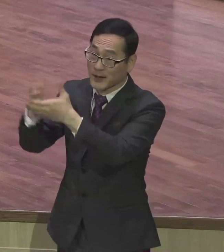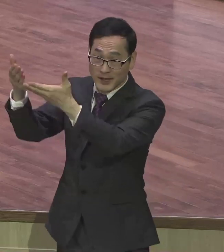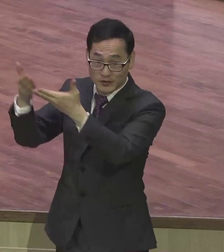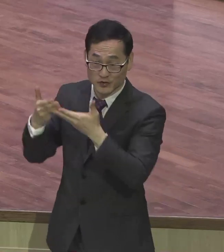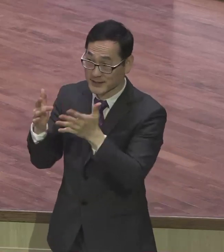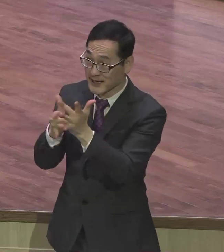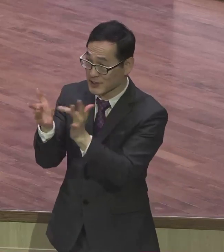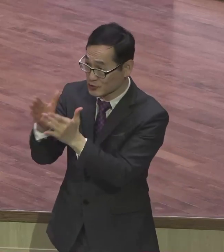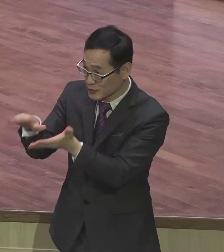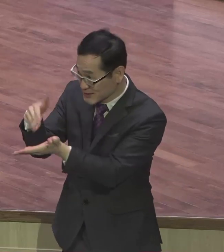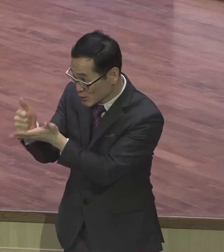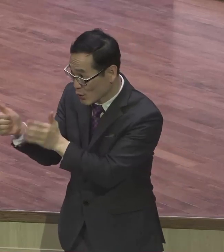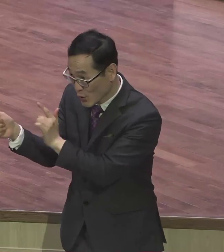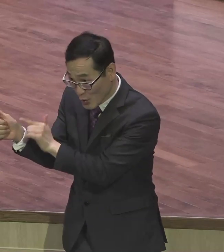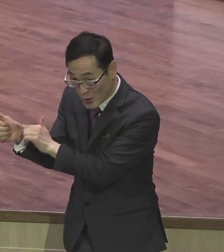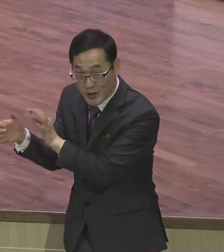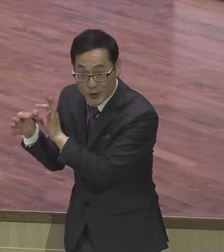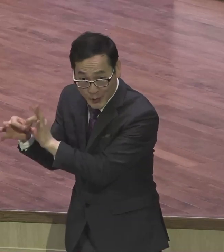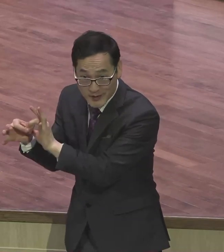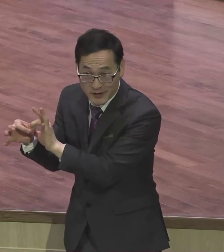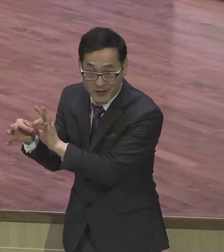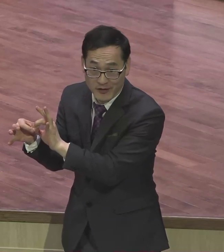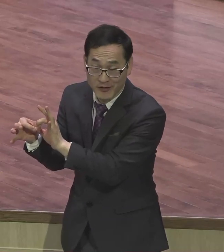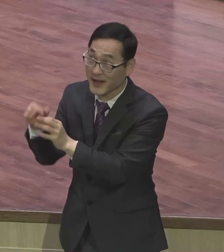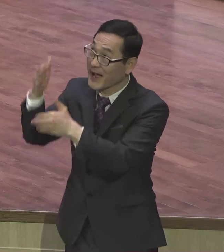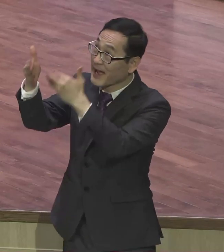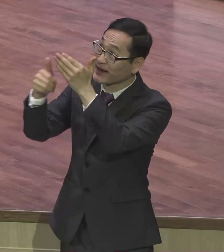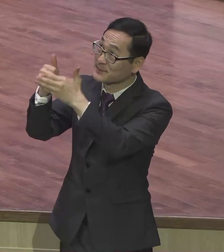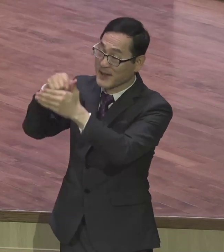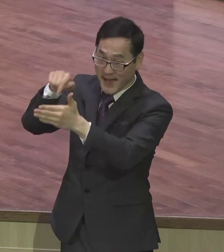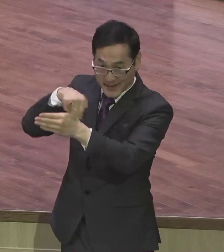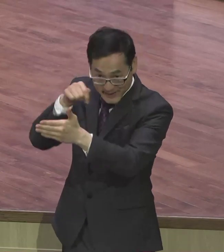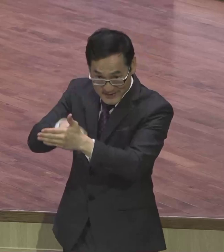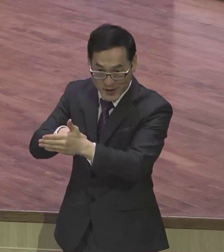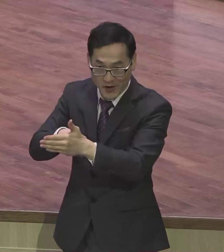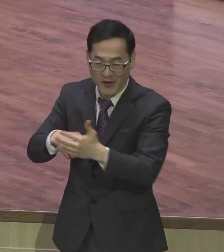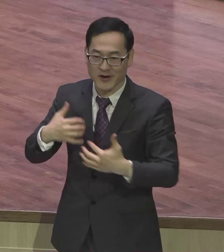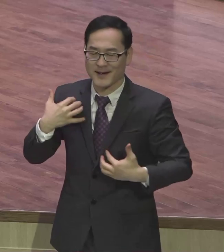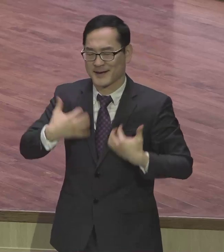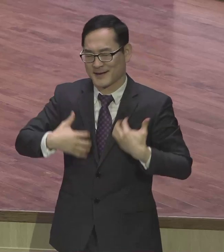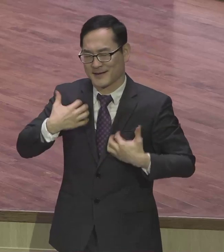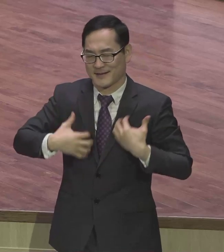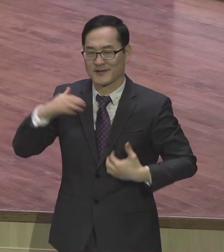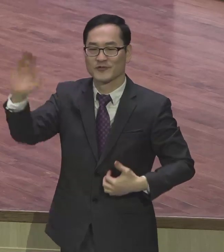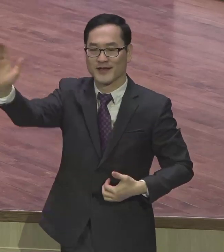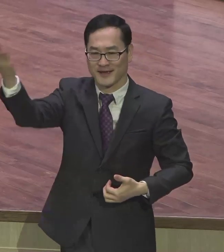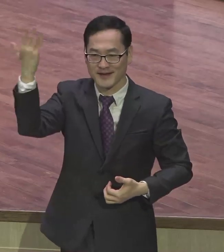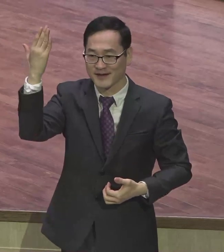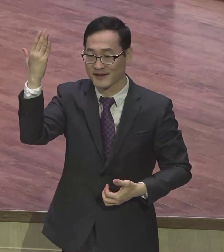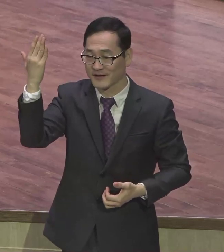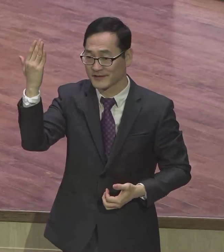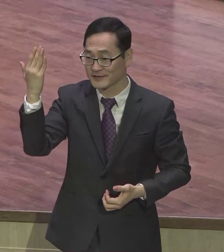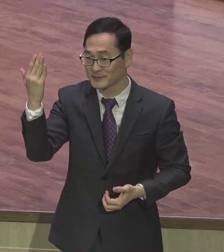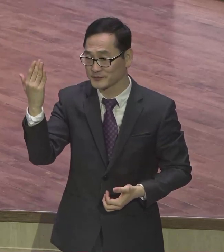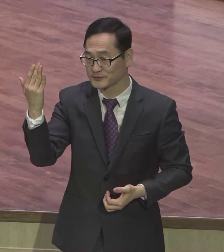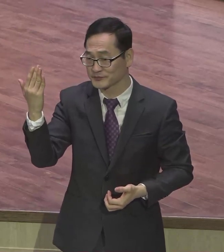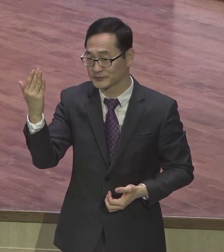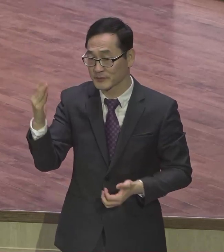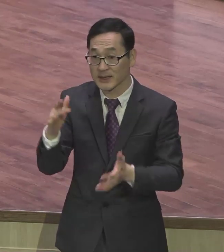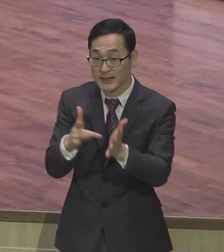예수 그리스도로 말냐마 하나님 안에서 또한 즐거워 하느니라 예수 그리스도의